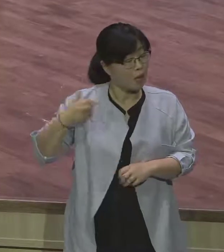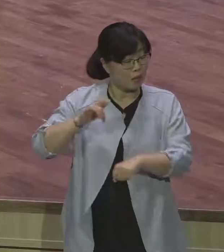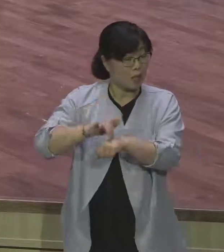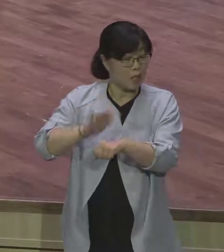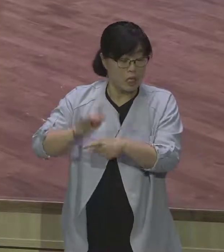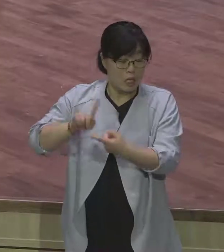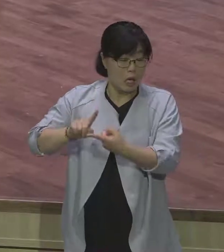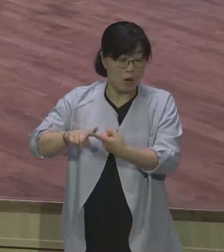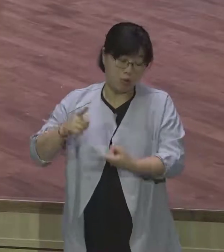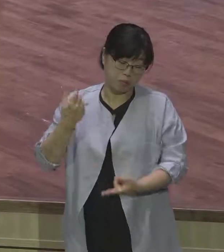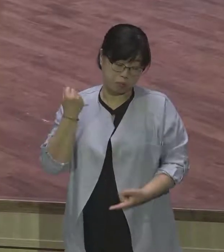문제투성이지요.